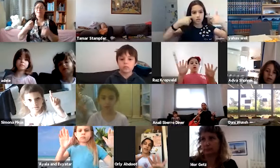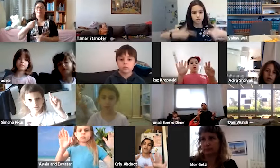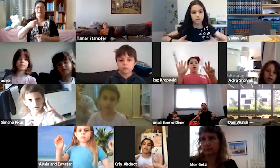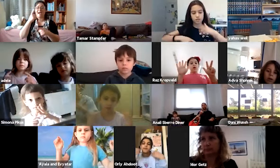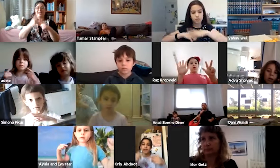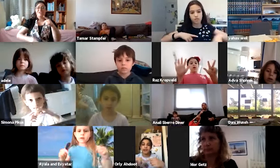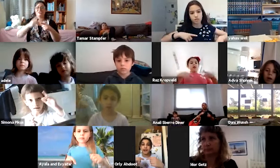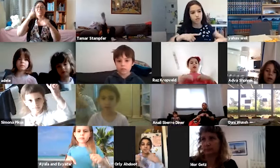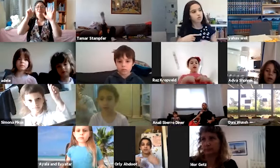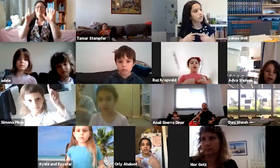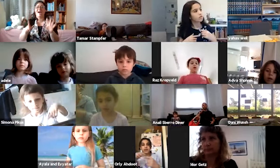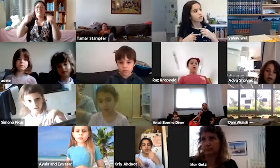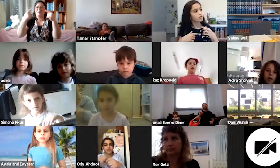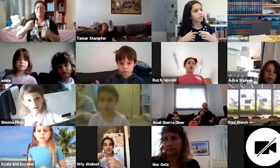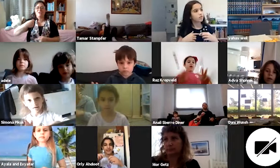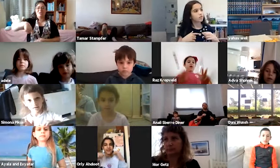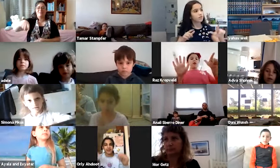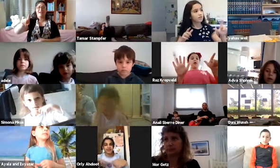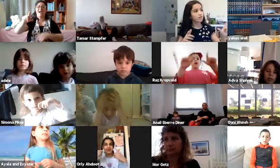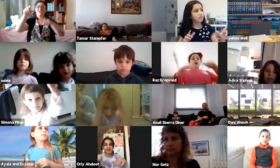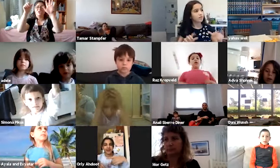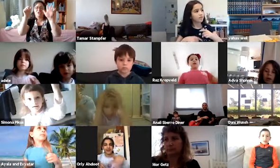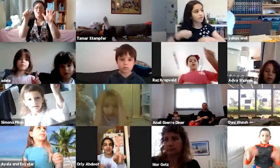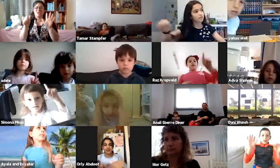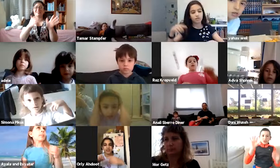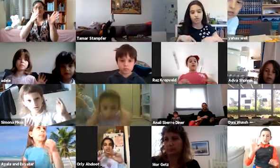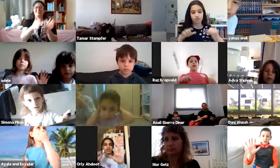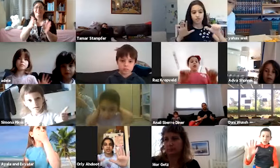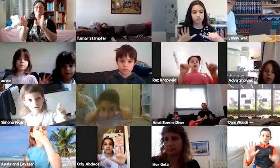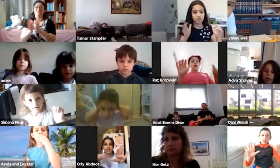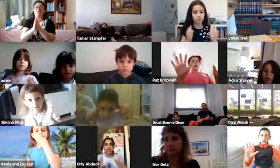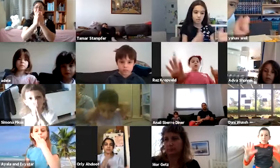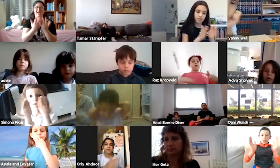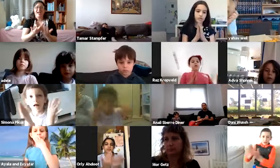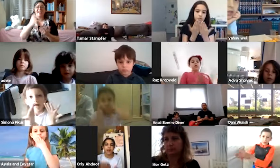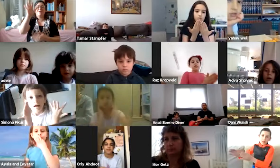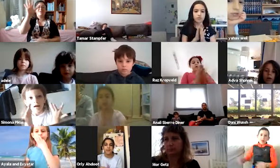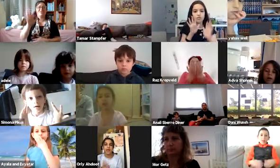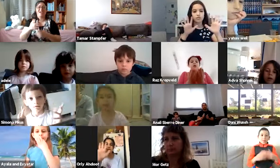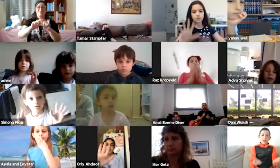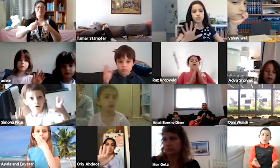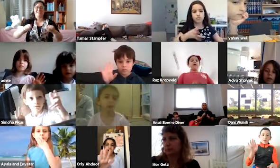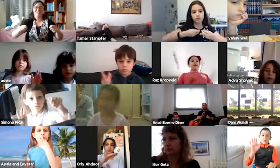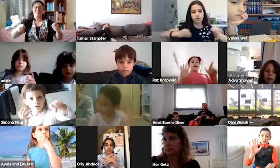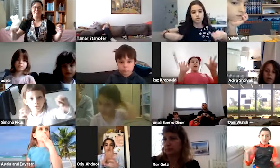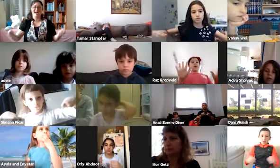מילה. שבעה ימי שבתא. שישה סדרי משנה. חמישה חומשי תורה.